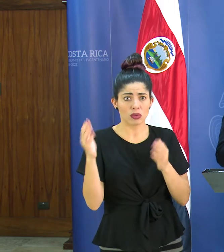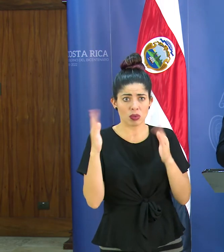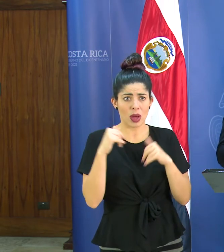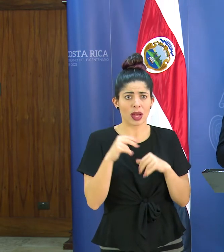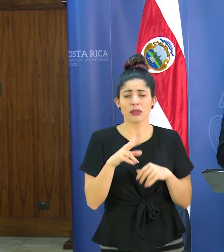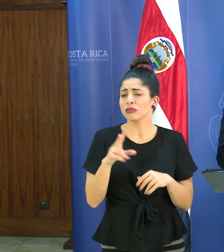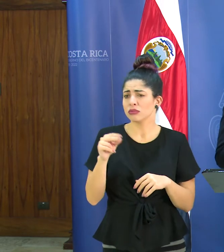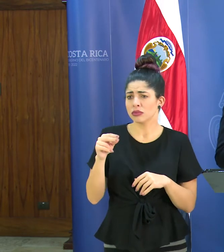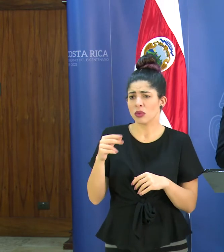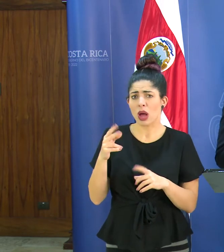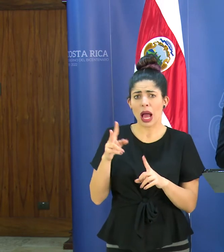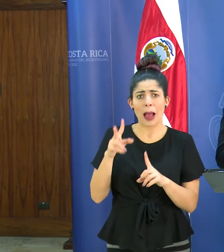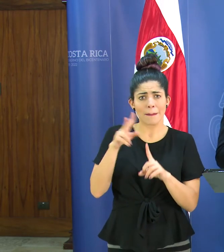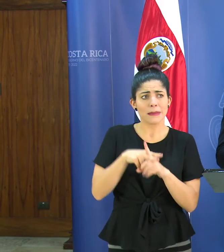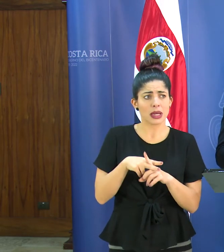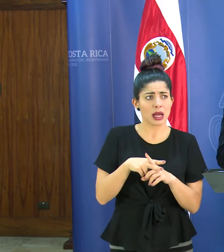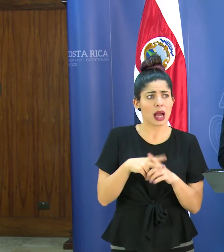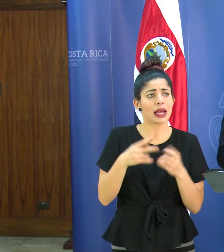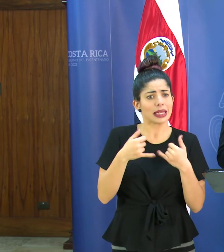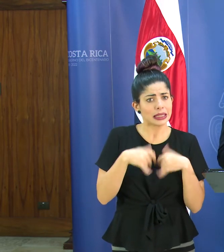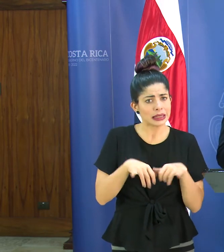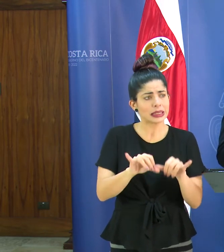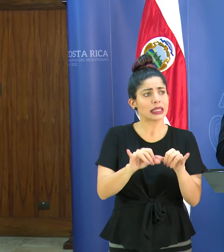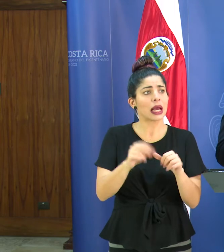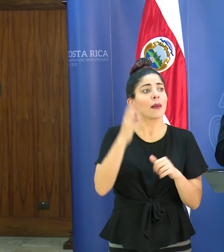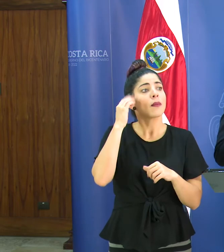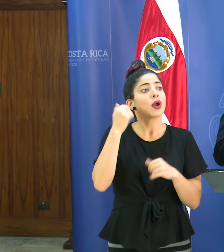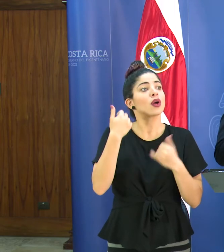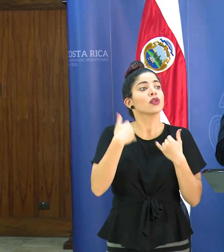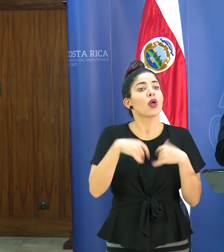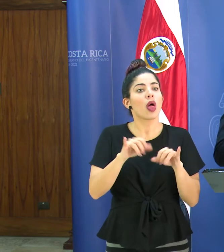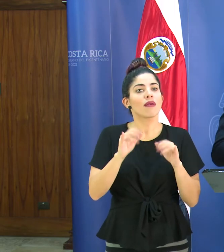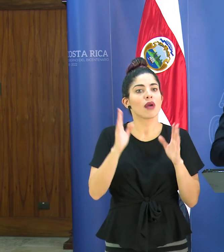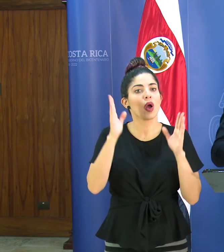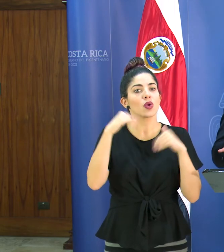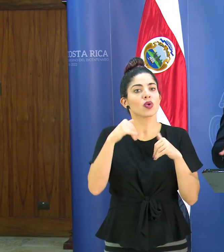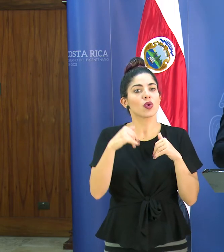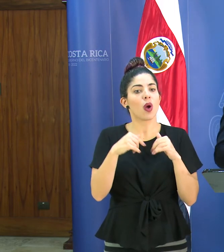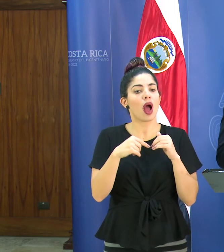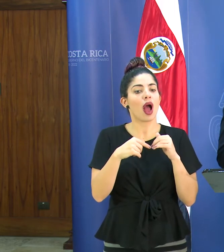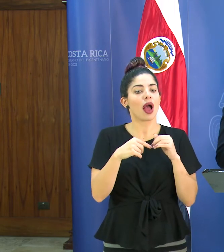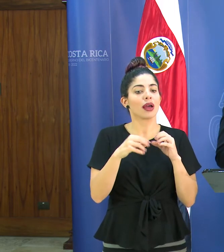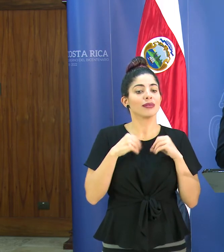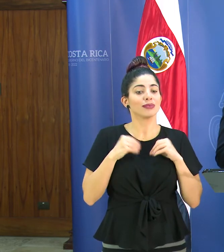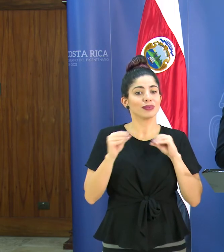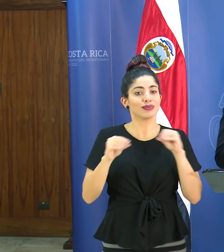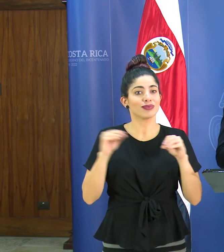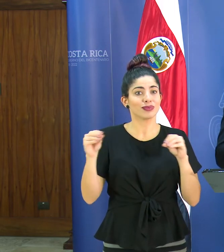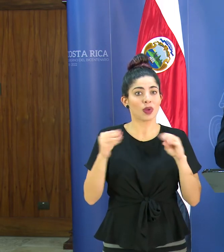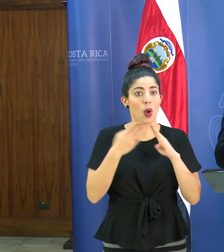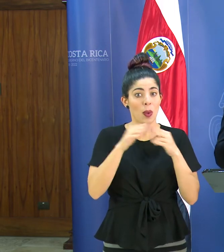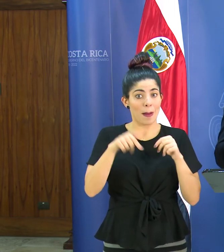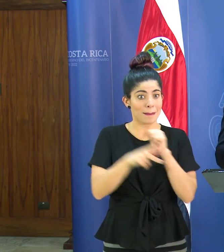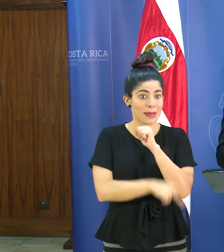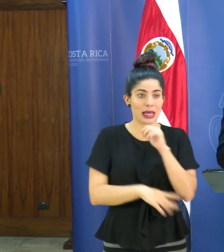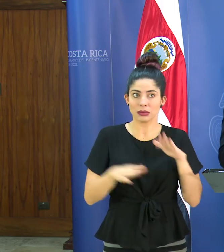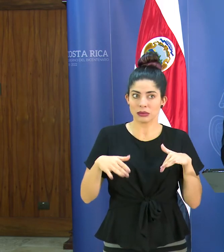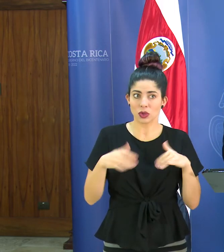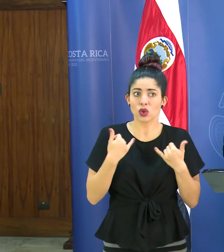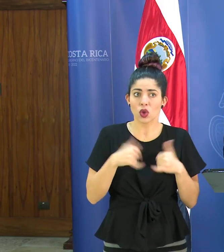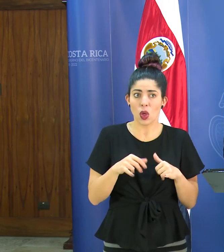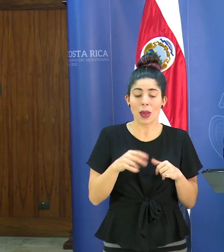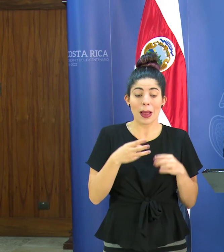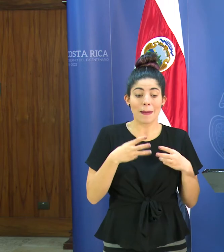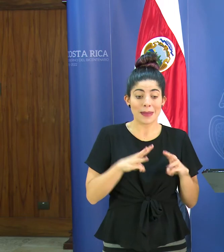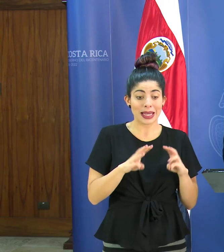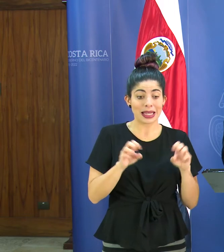No, las tenemos aplicadas y todavía las seguimos porque como le digo todavía no hay una demostración de que haya transmisión comunitaria en nuestro país todavía consideramos